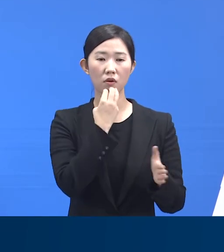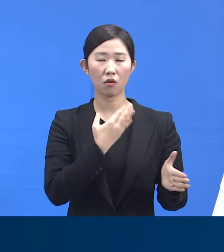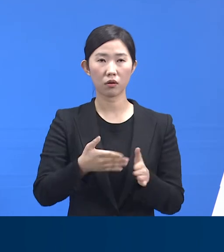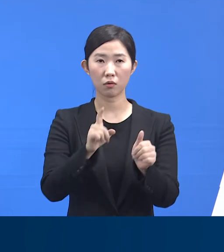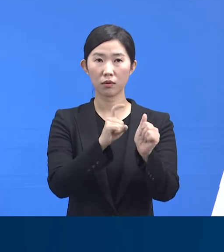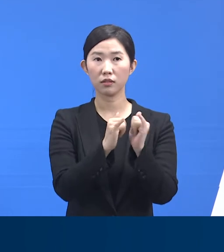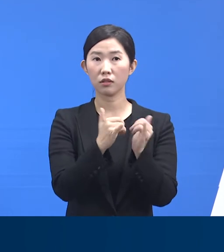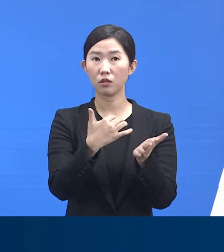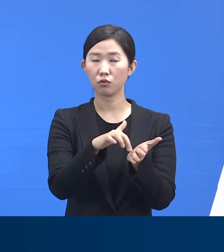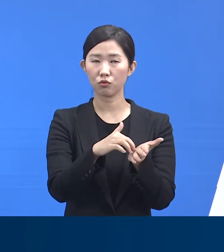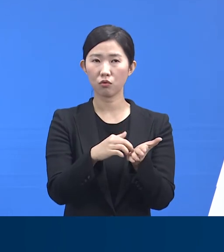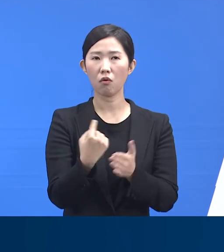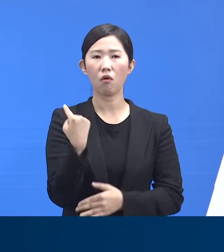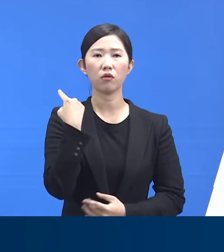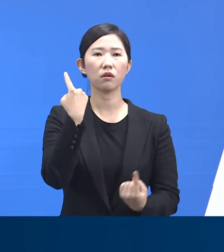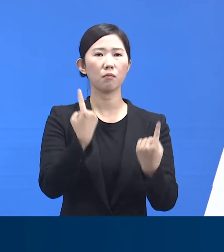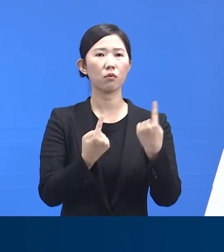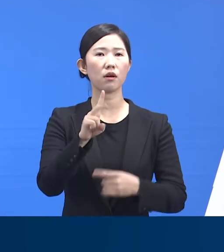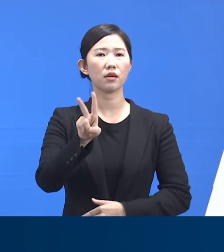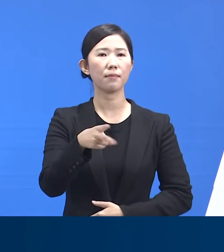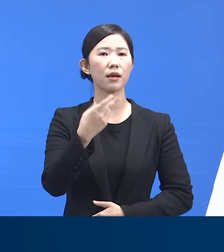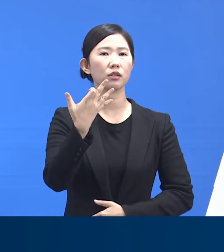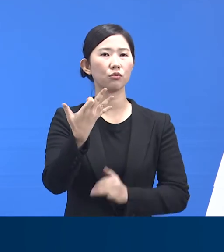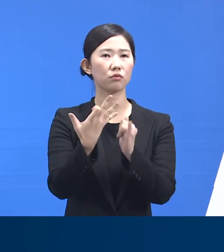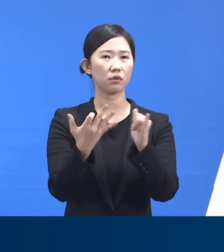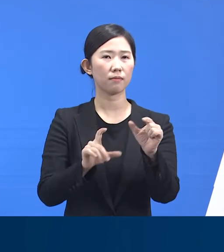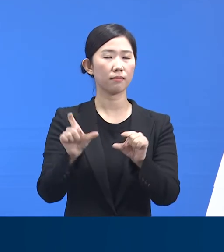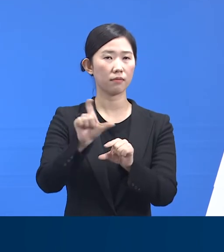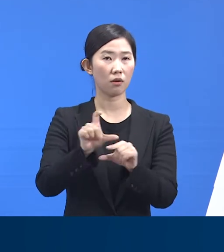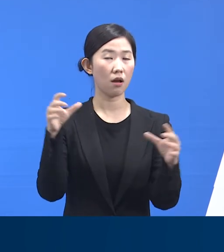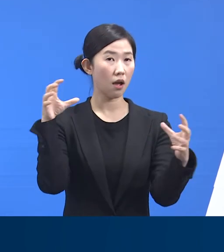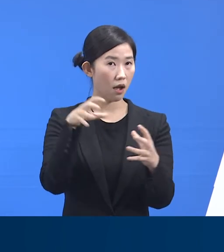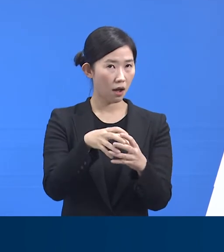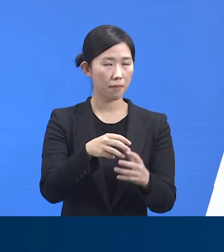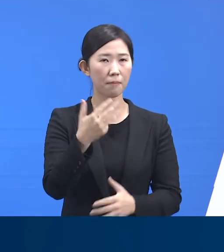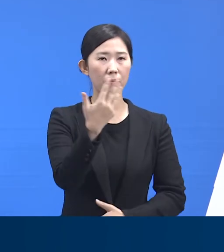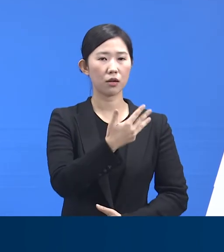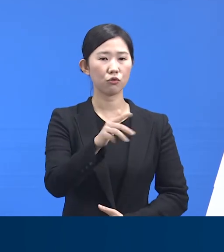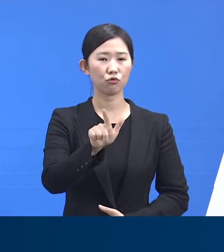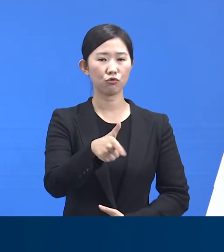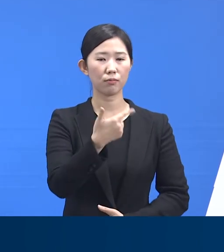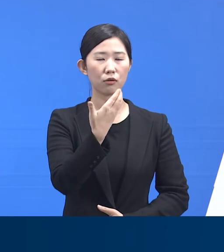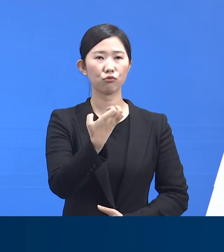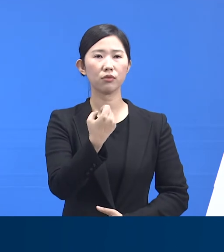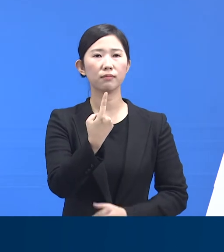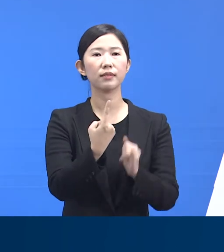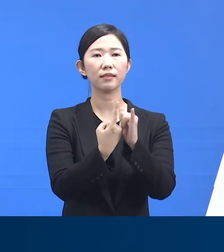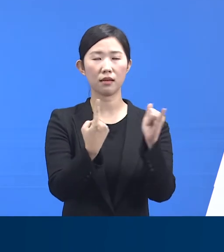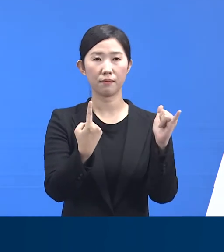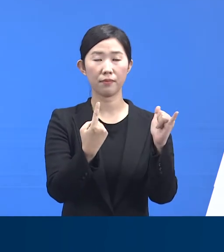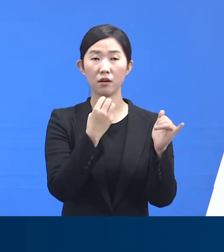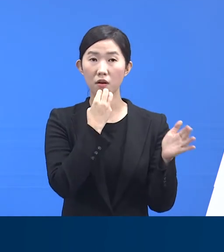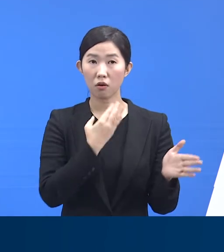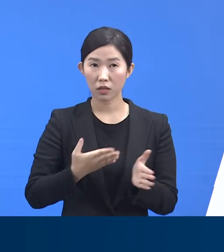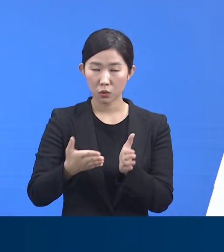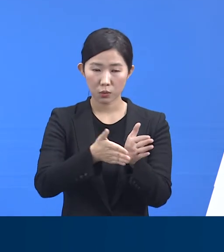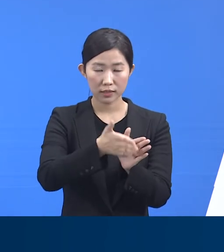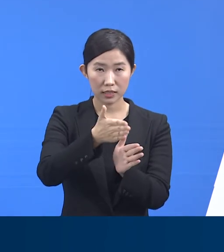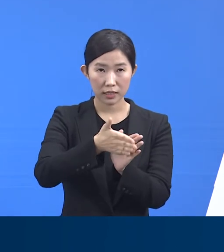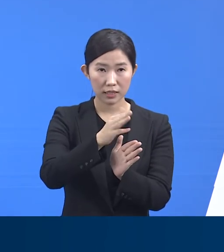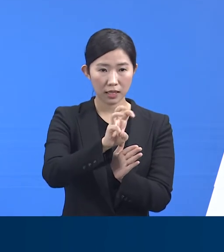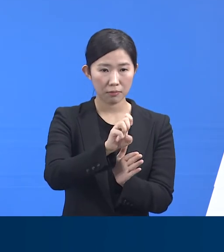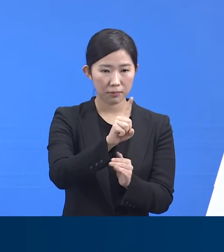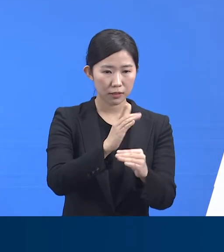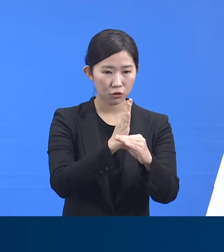확진자 수는 전일 대비 219명 증가한 총 8,691명으로 도내 26개 시군에서